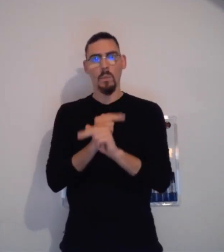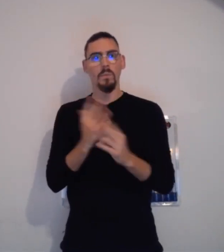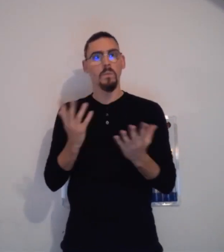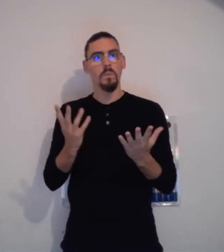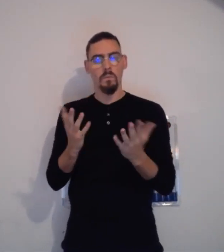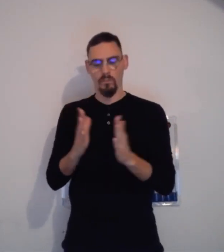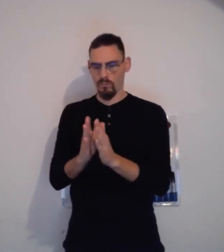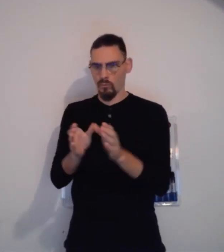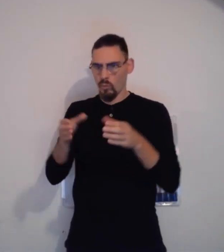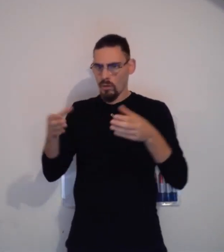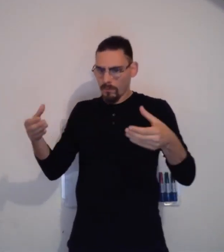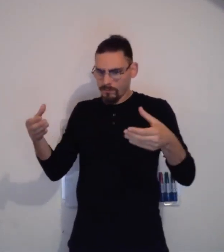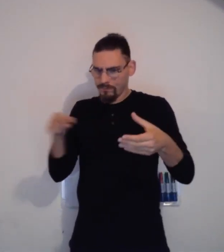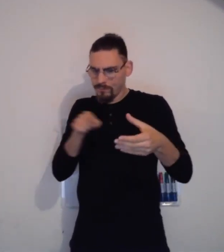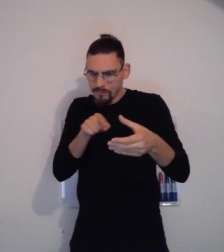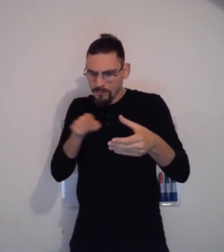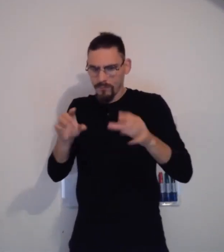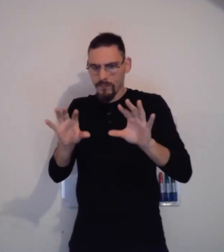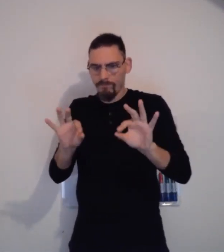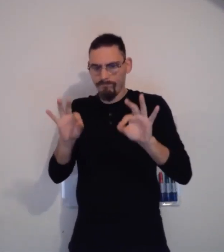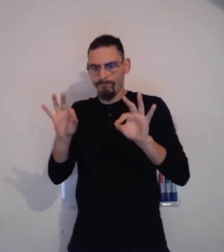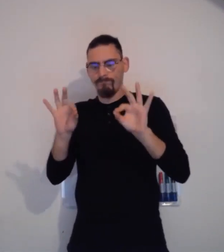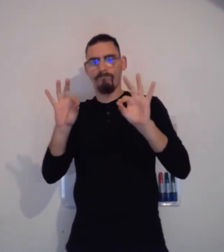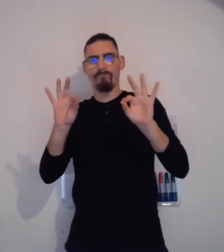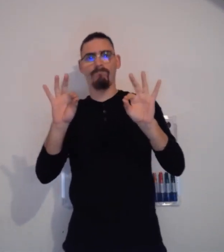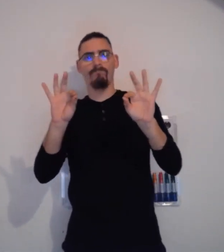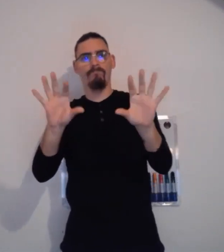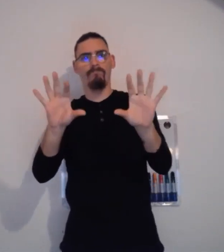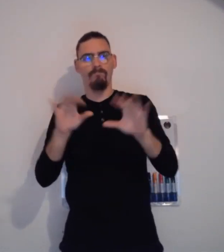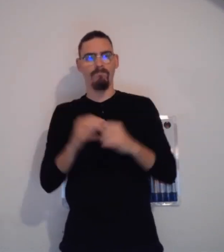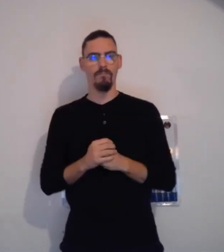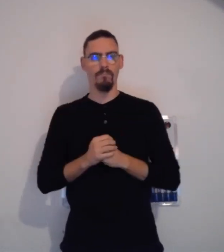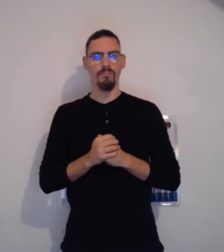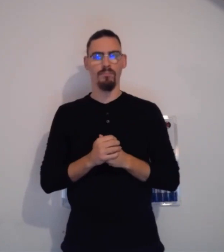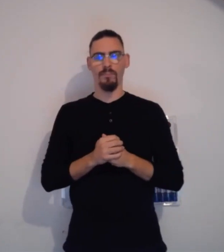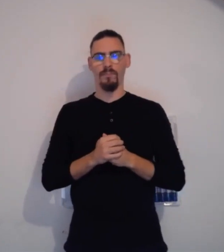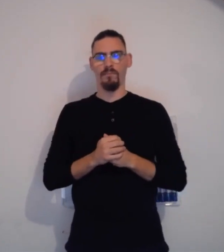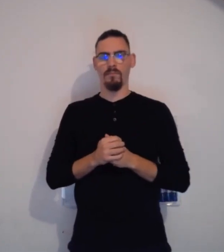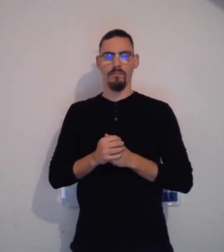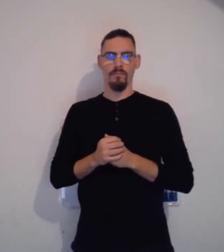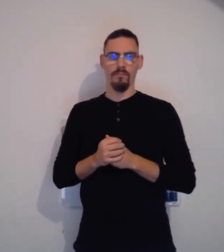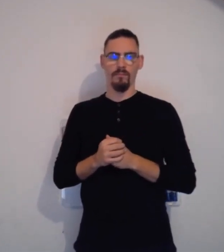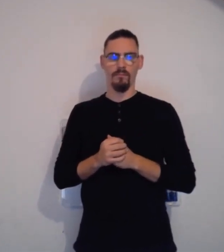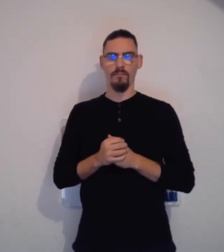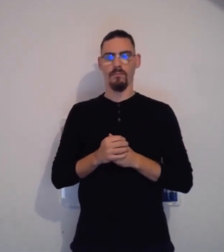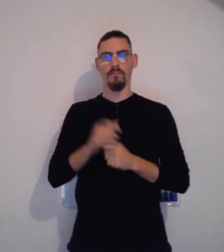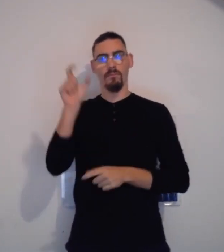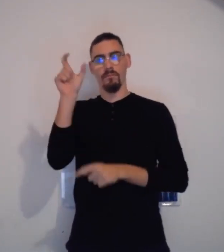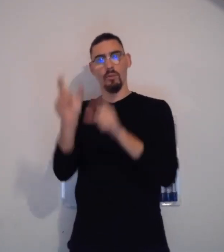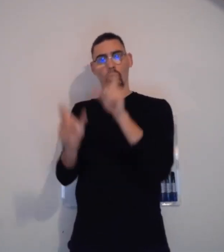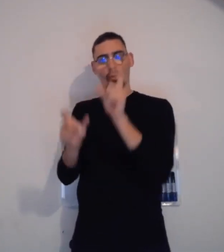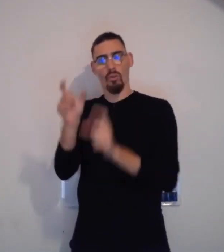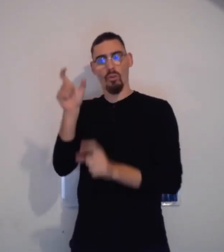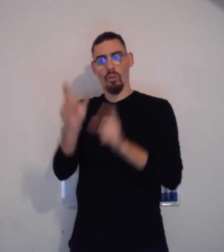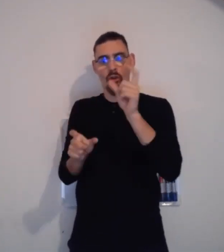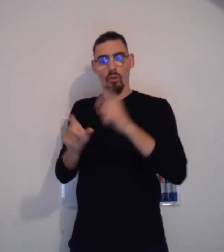Eh bien, dans la définition, finalement, quand on regarde dans le dictionnaire, on peut trouver, justement, une définition liée à ce mot.